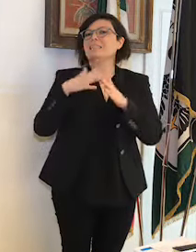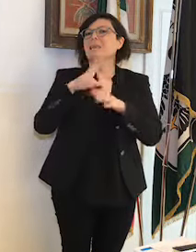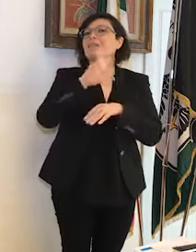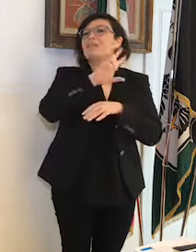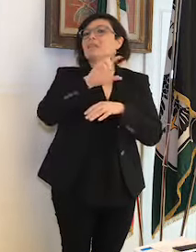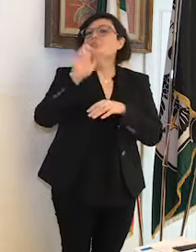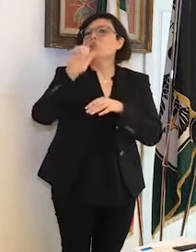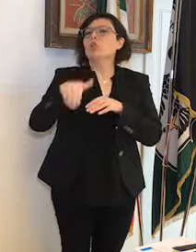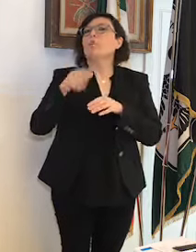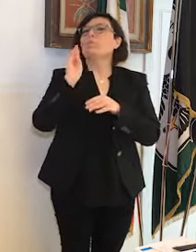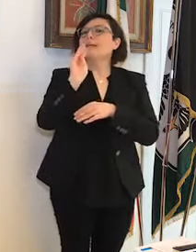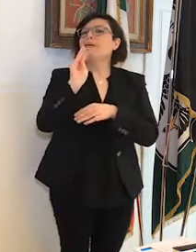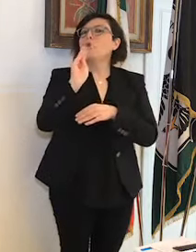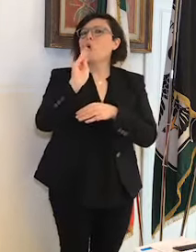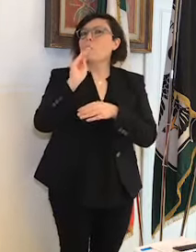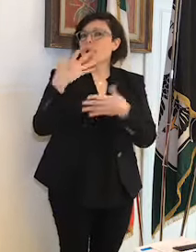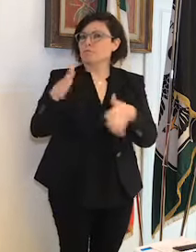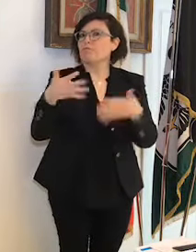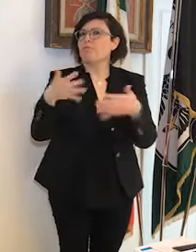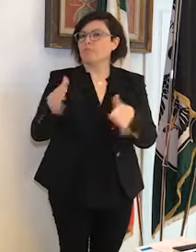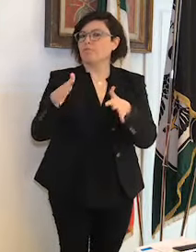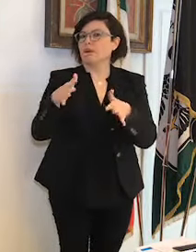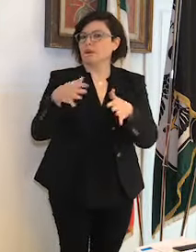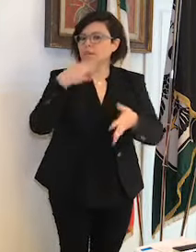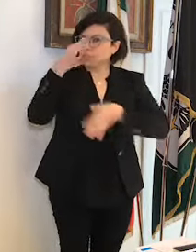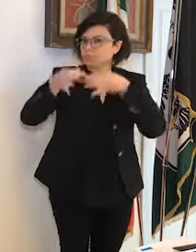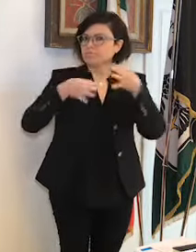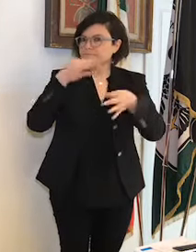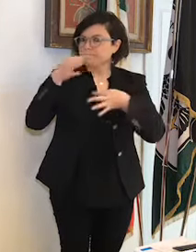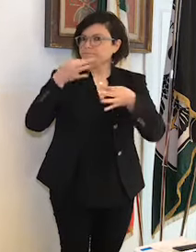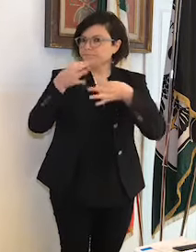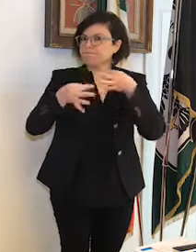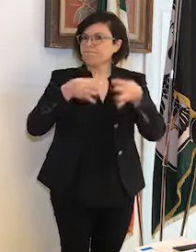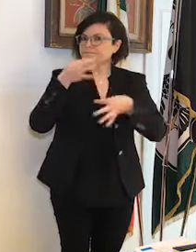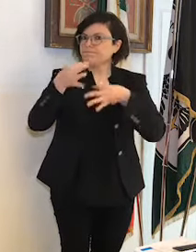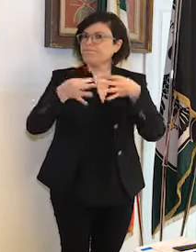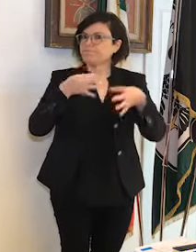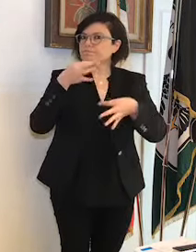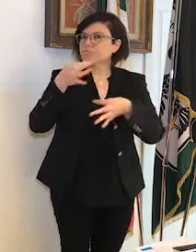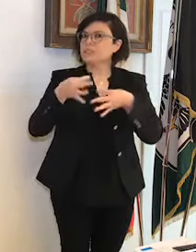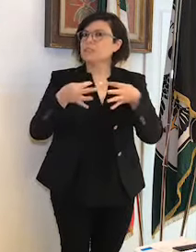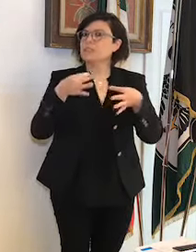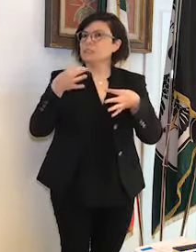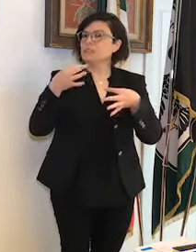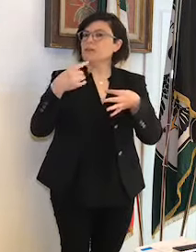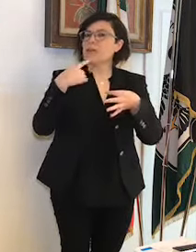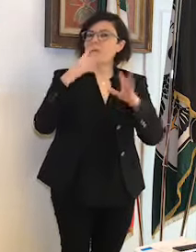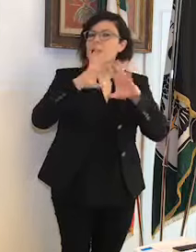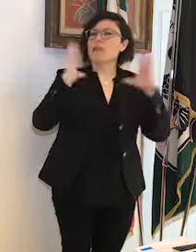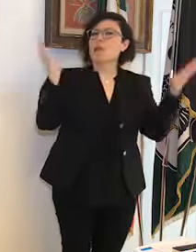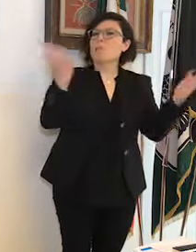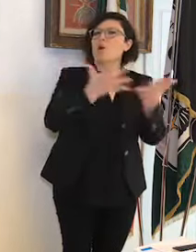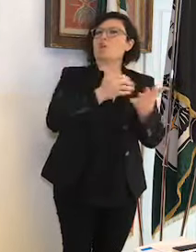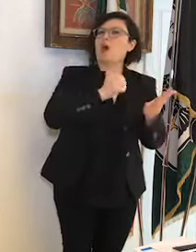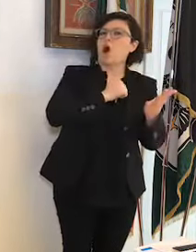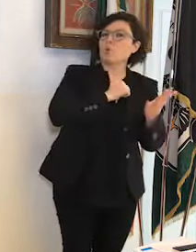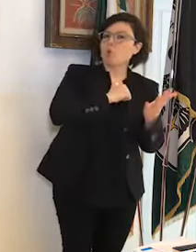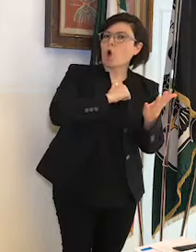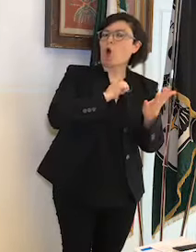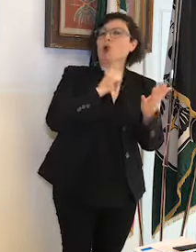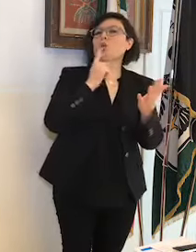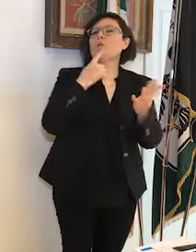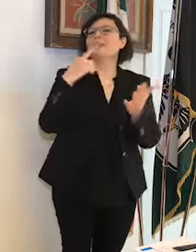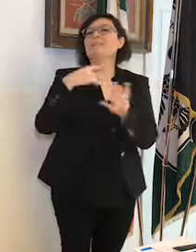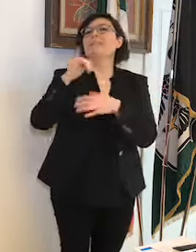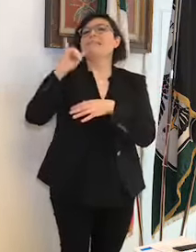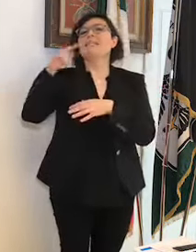.000 le richieste, è un segno di come il mondo degli autonomi, delle partite IVA, di